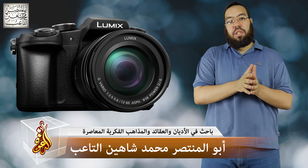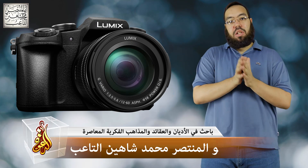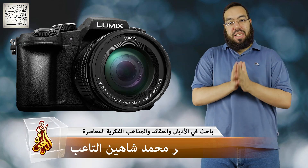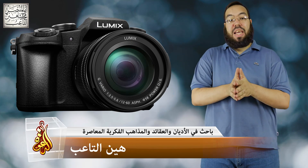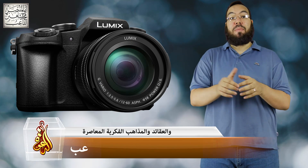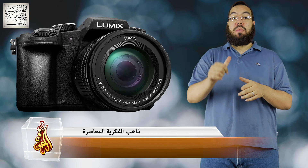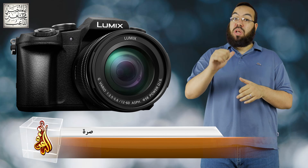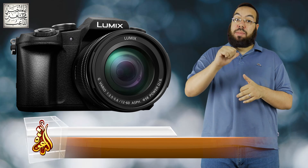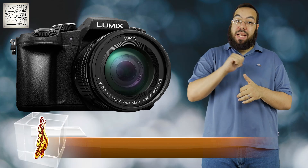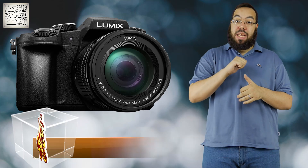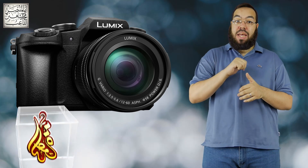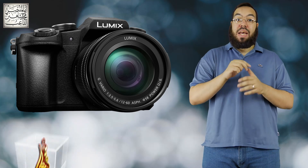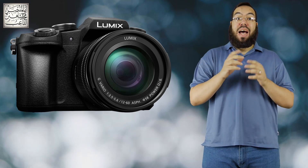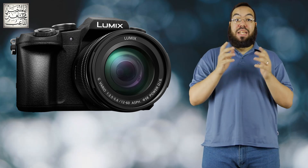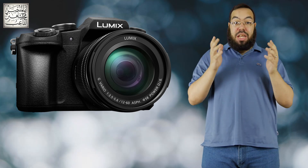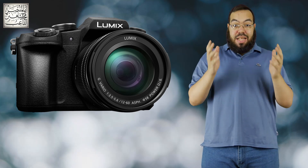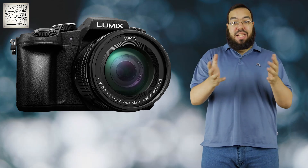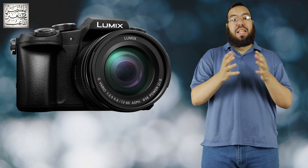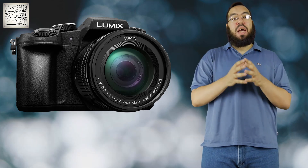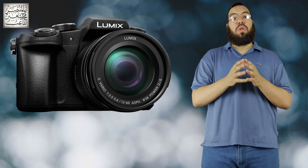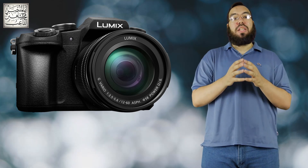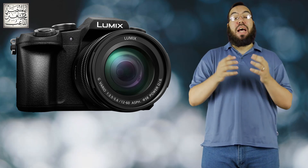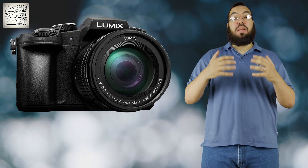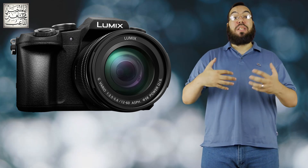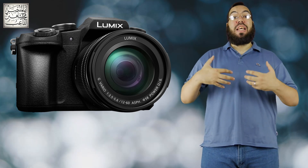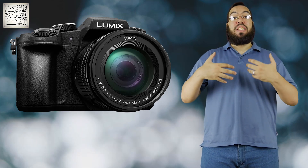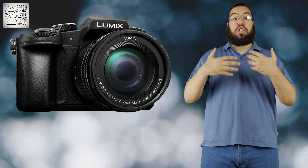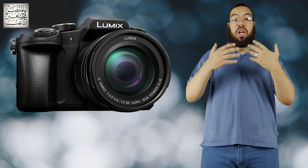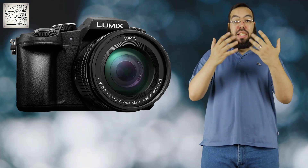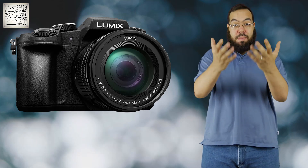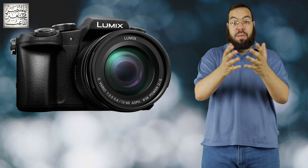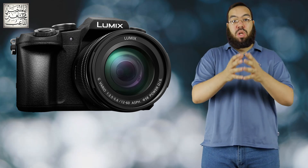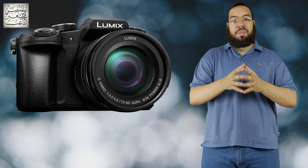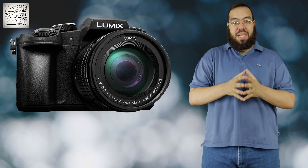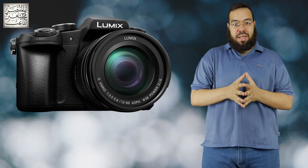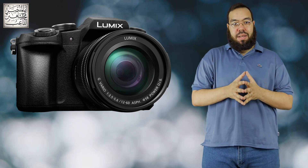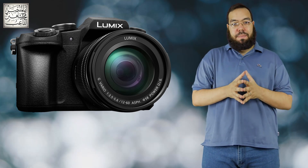اختارت الكاميرا المناسبة لي علشان انت تحاول تتعلم ازاي تختار الكاميرا المناسبة ليك